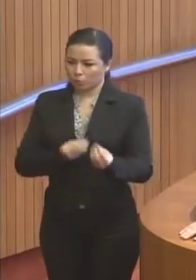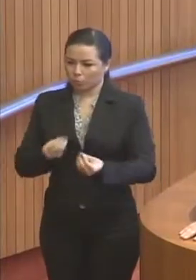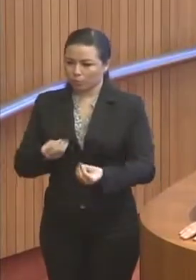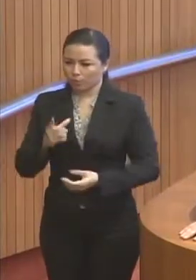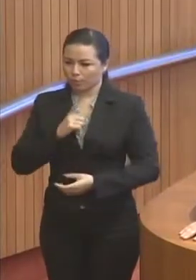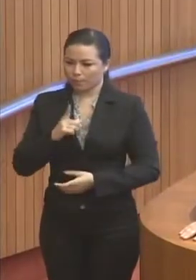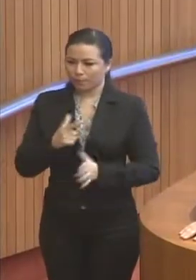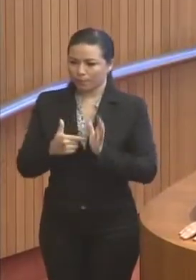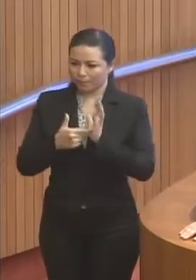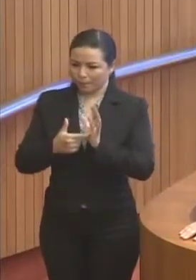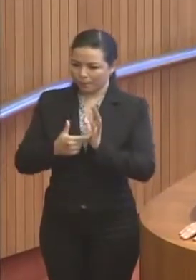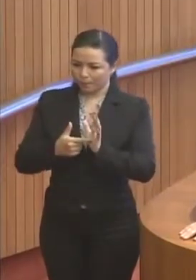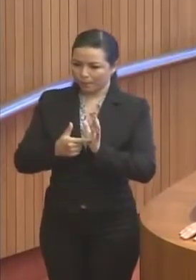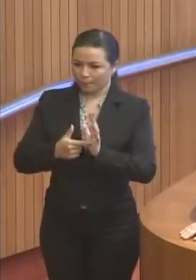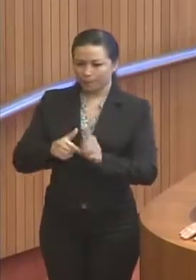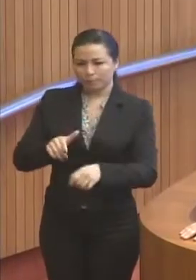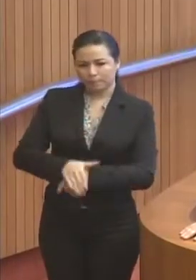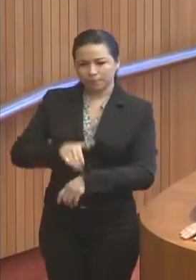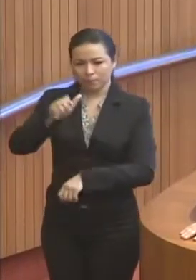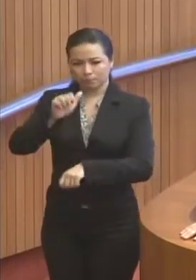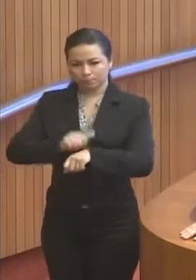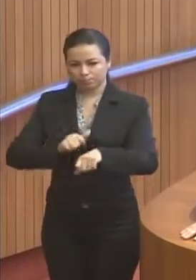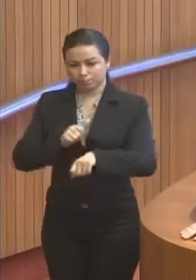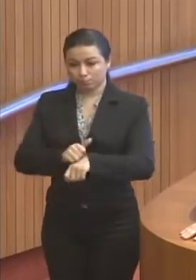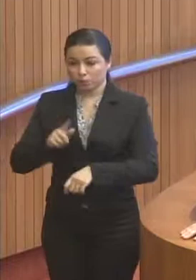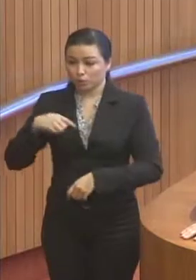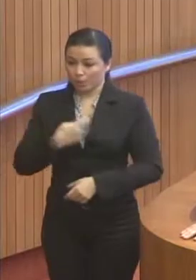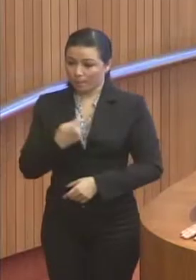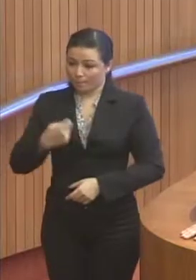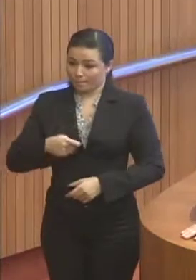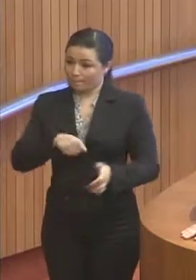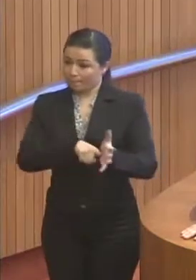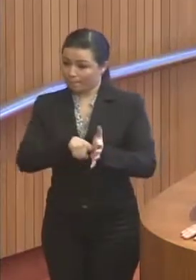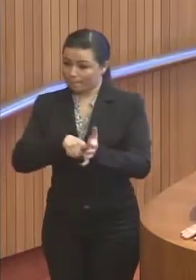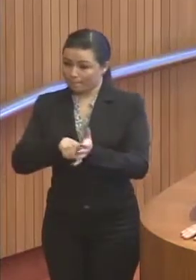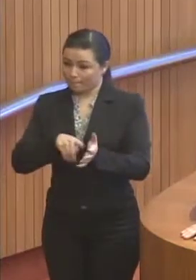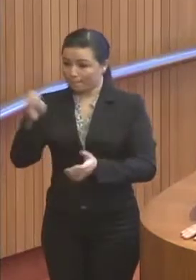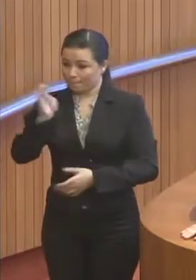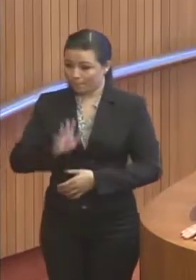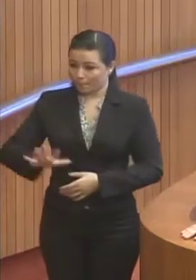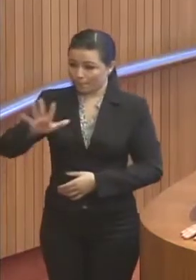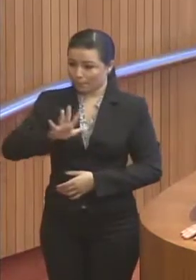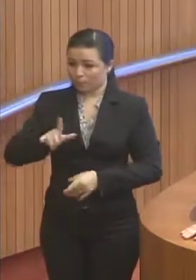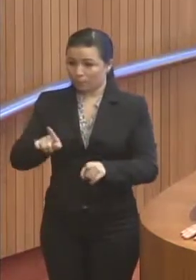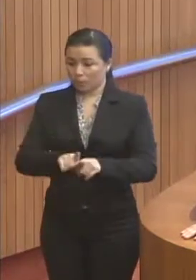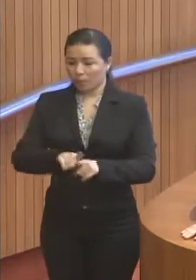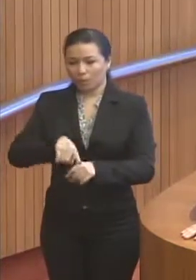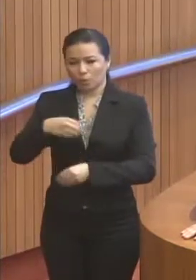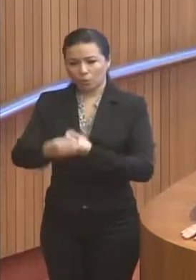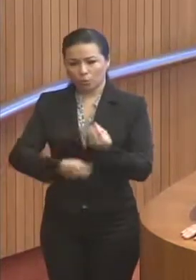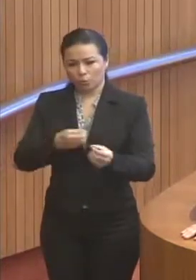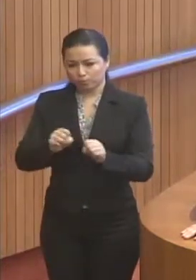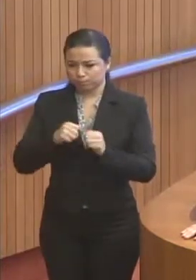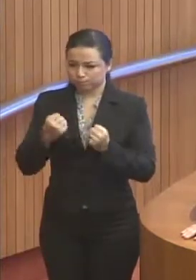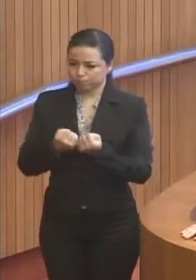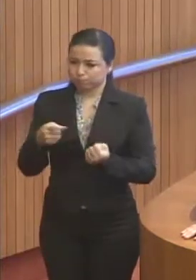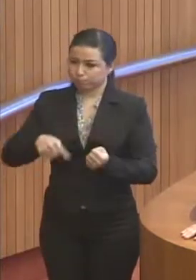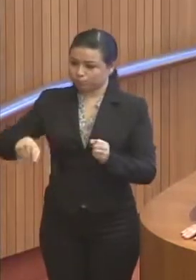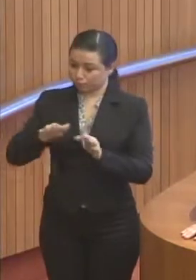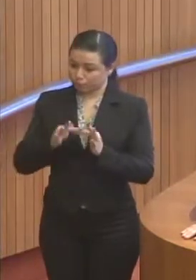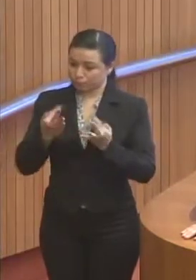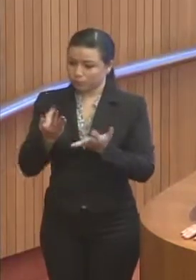situação de extrema pobreza. Precisamos mapear os territórios brasileiros e o risco social das famílias.